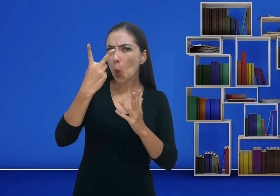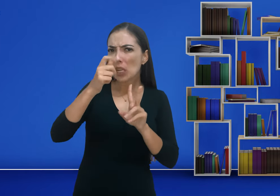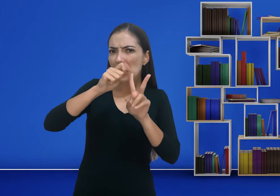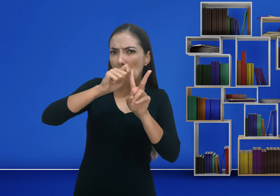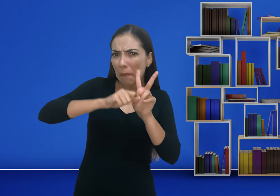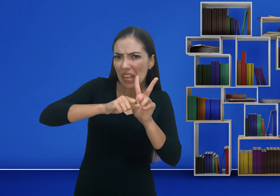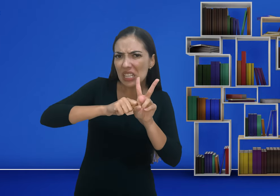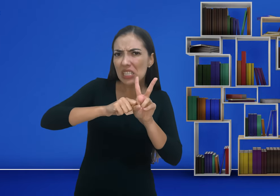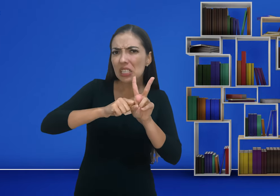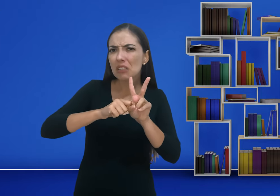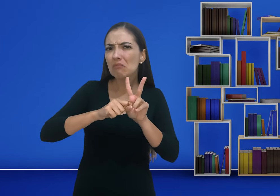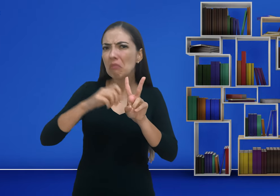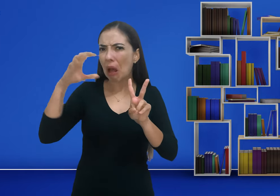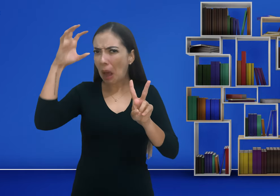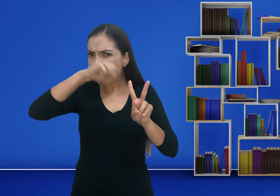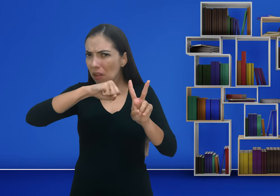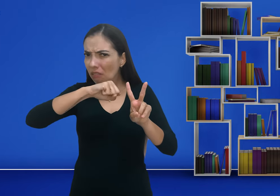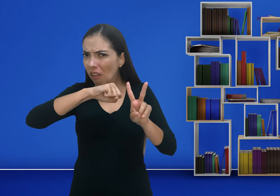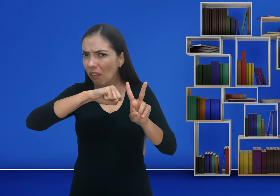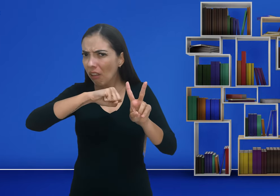Dois meses? Dá para aprender?